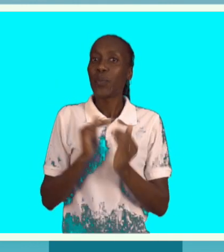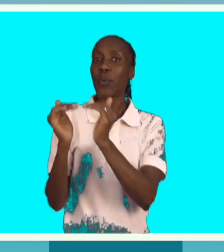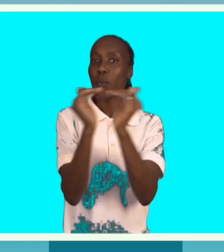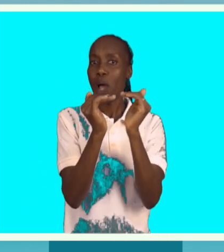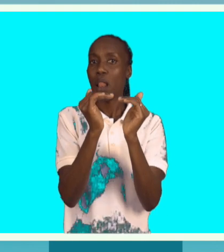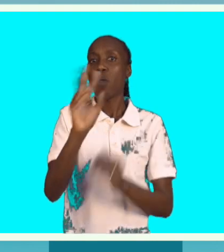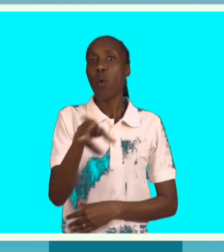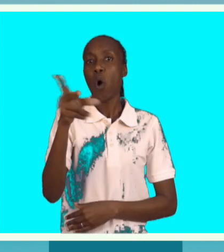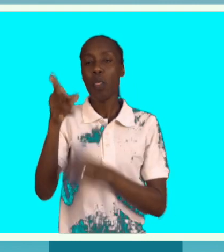pessoas.